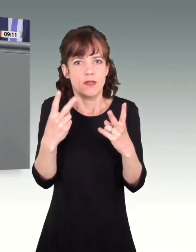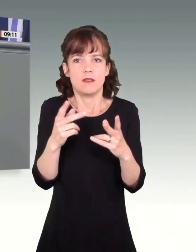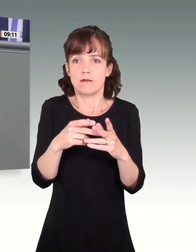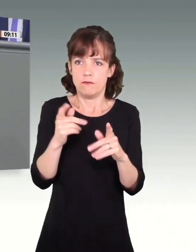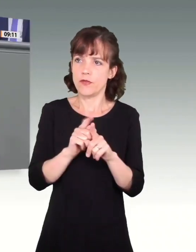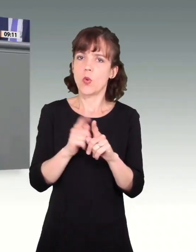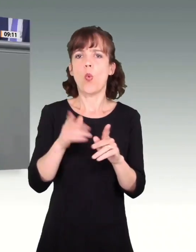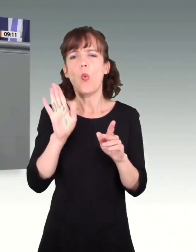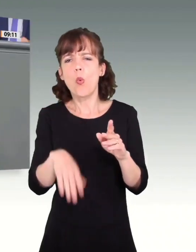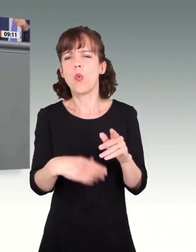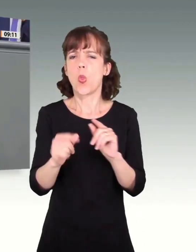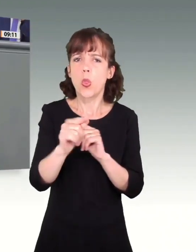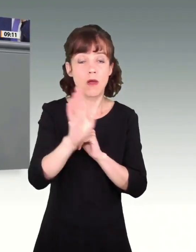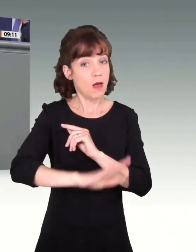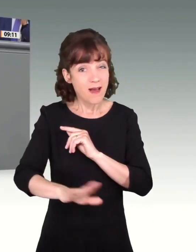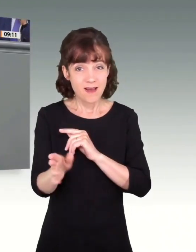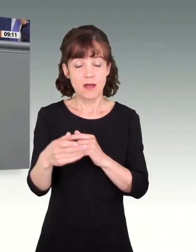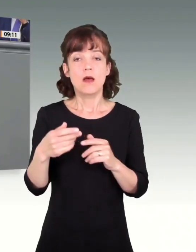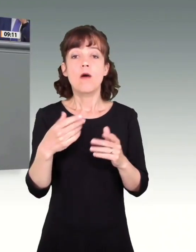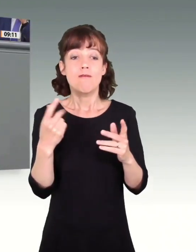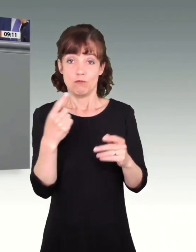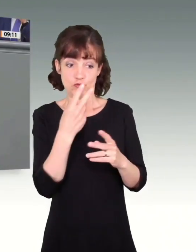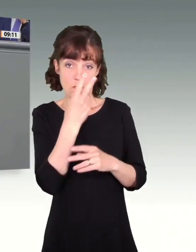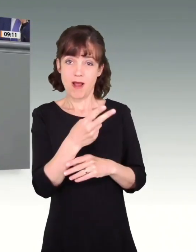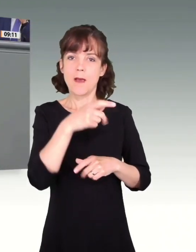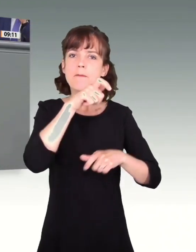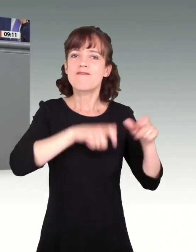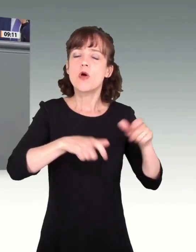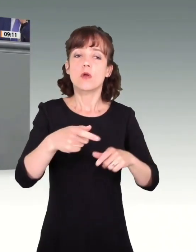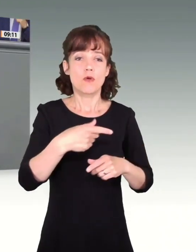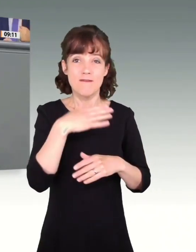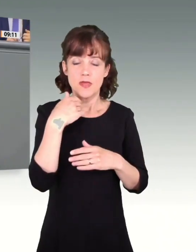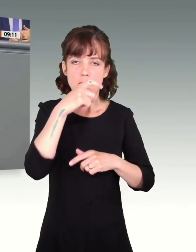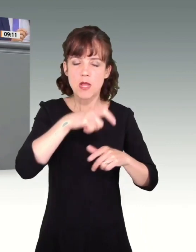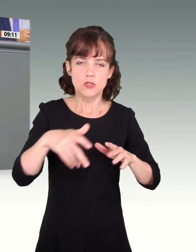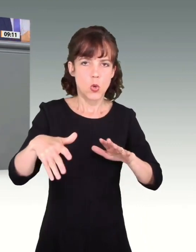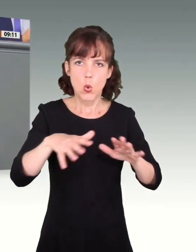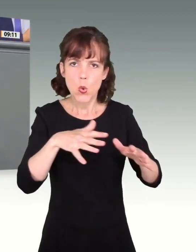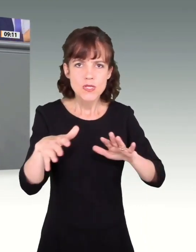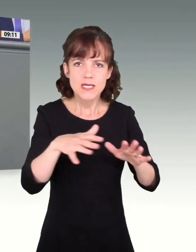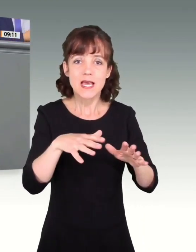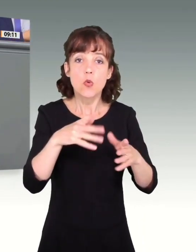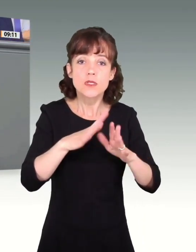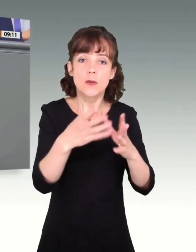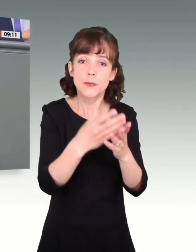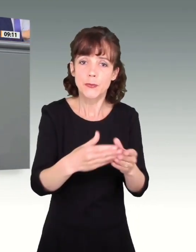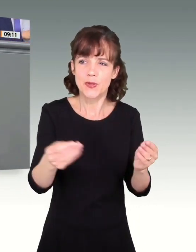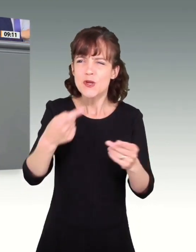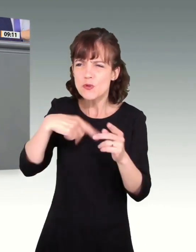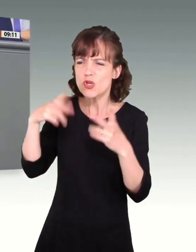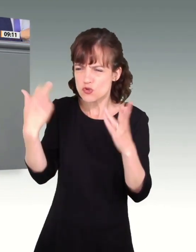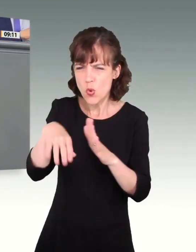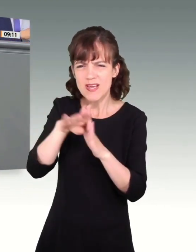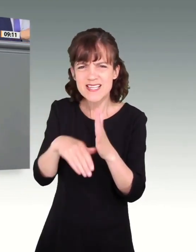als darum, dass wir die Verunsicherung in der Breite der Bevölkerung herausbekommen. Das haben Sie geschaffen mit einem verkorksten